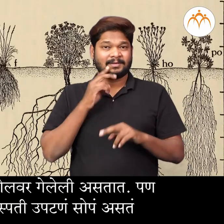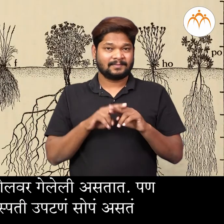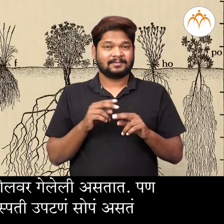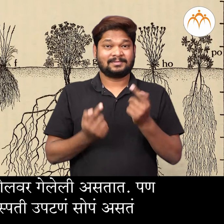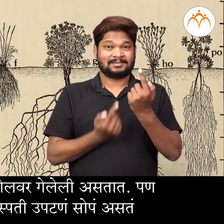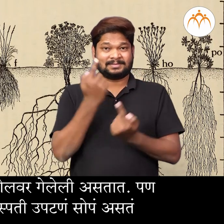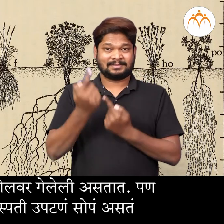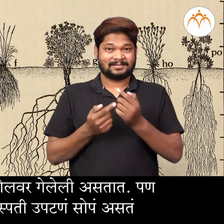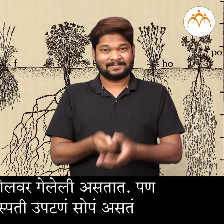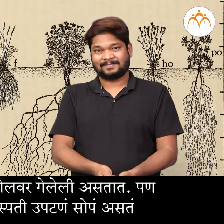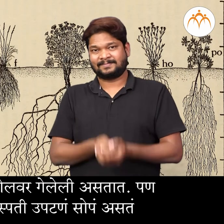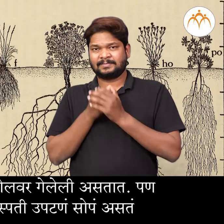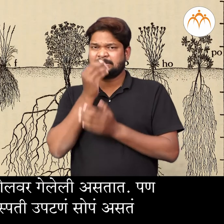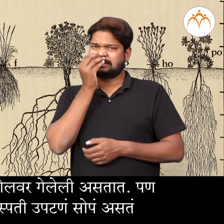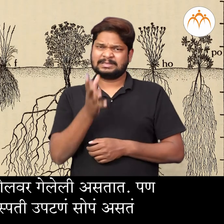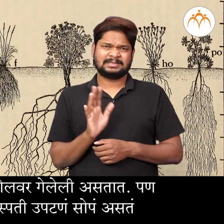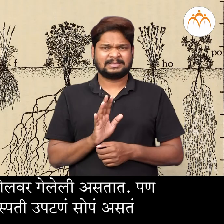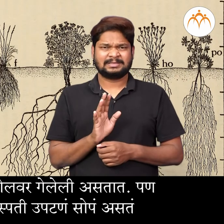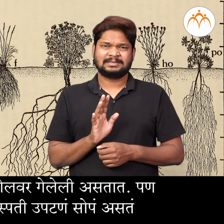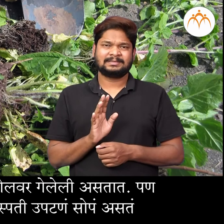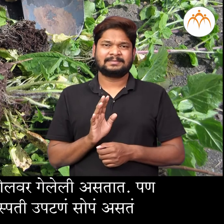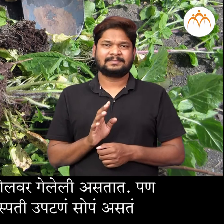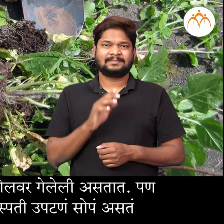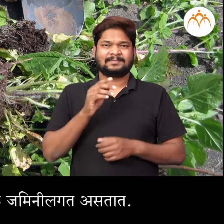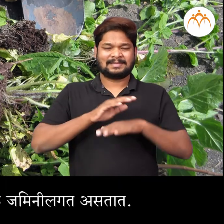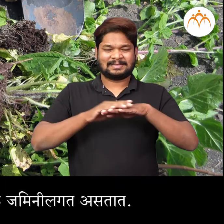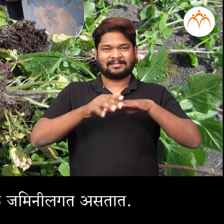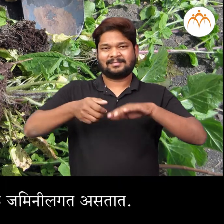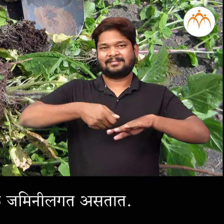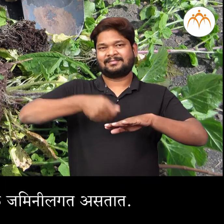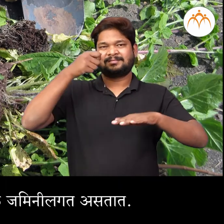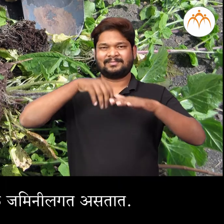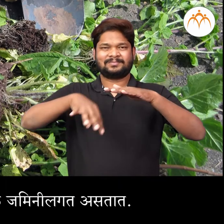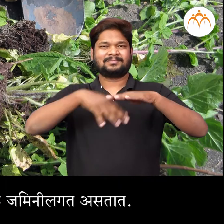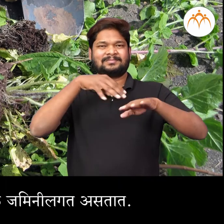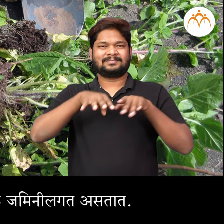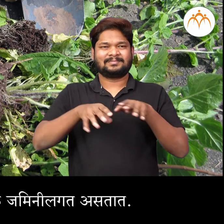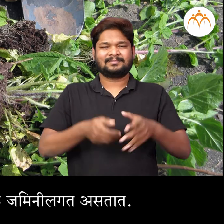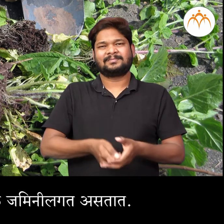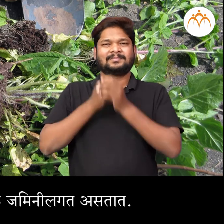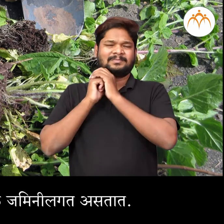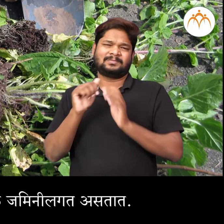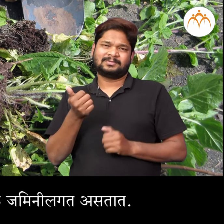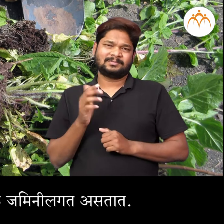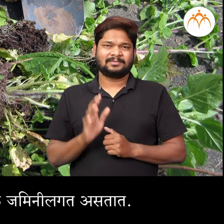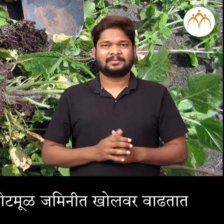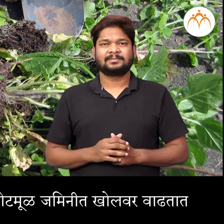पन गवताशार्ख्याहवनस्पति उपट्न-सोप अस्त कार्नि त्याची मुडा जमिनी लगत अस्तात। हे